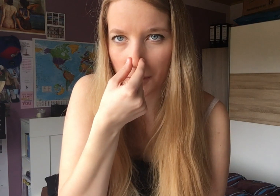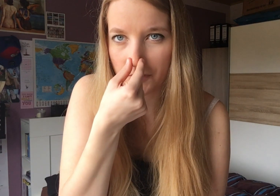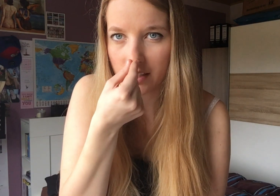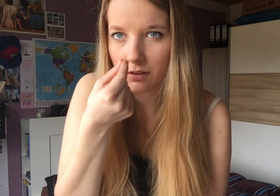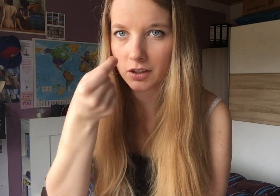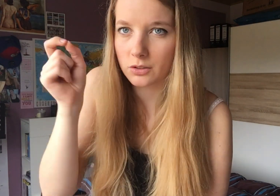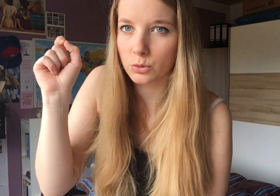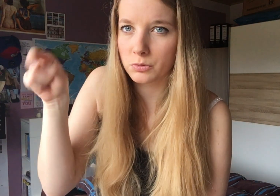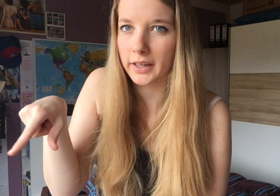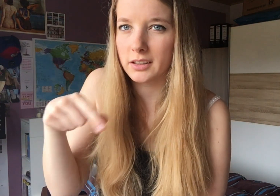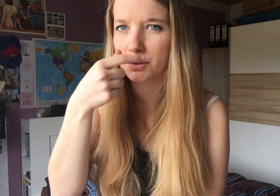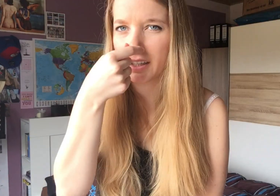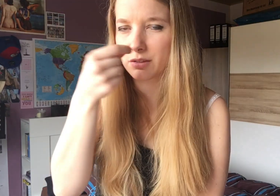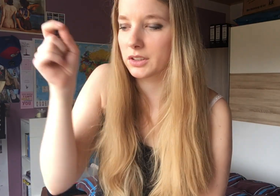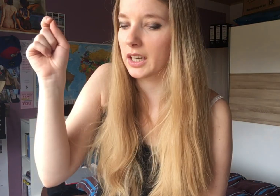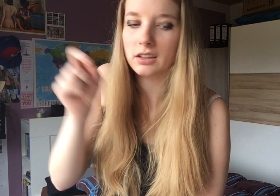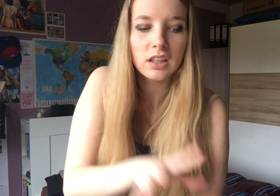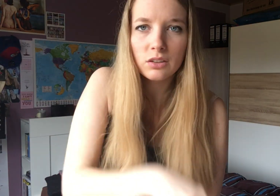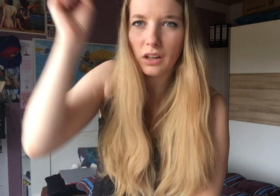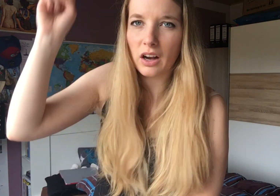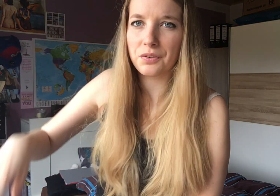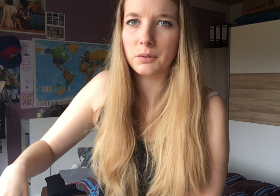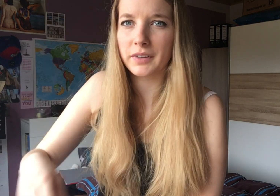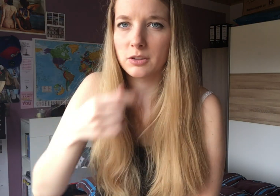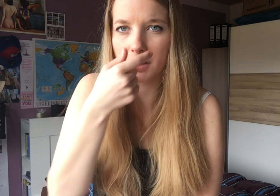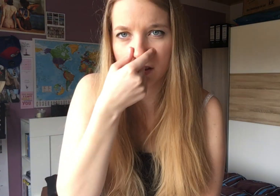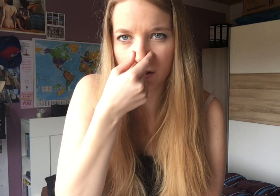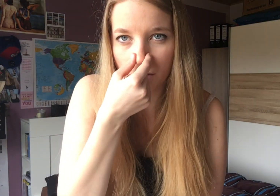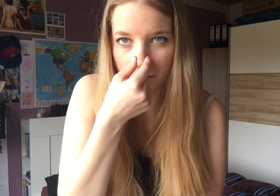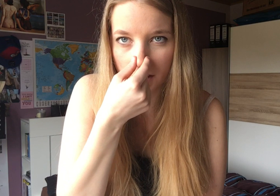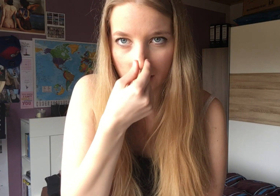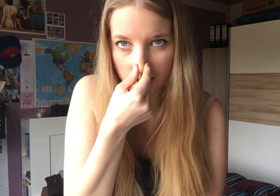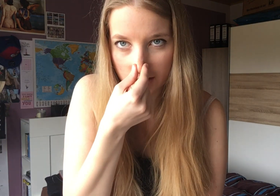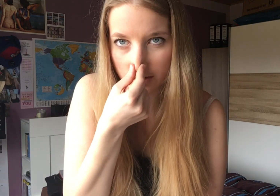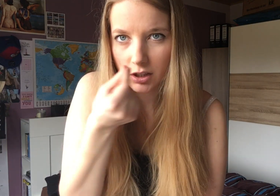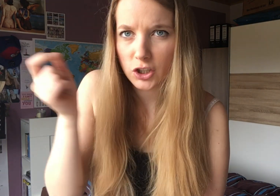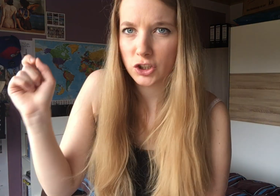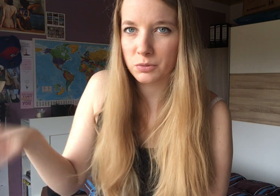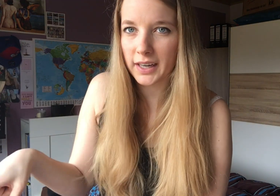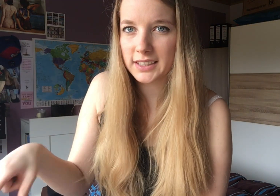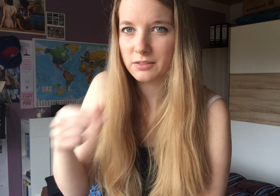abwenden und dann so schmeißt. Das ist gerade so eine Sache, sozusagen aufheben und wegschmeißt. Also, nur halt von der Nase dann ab. Schmeiß,